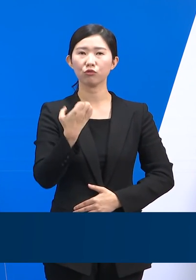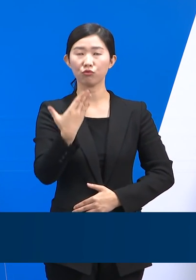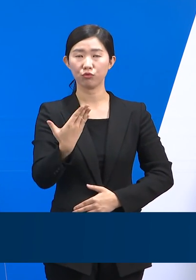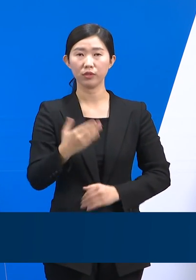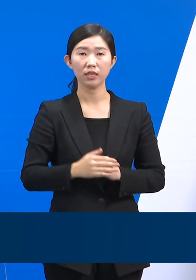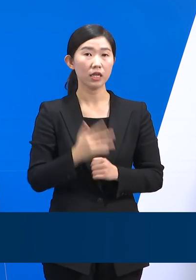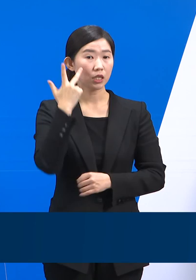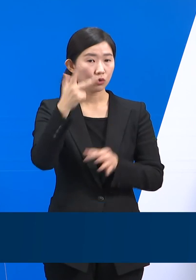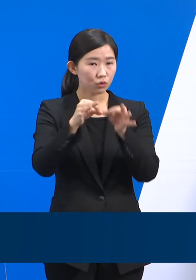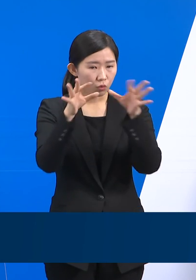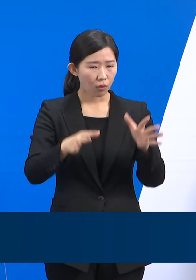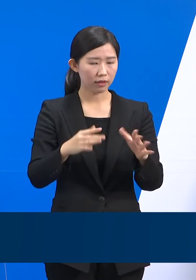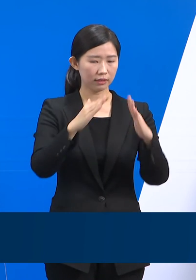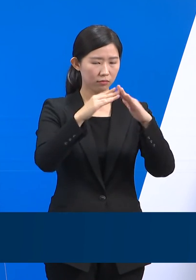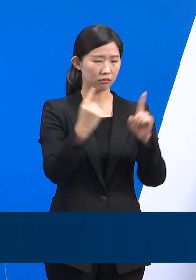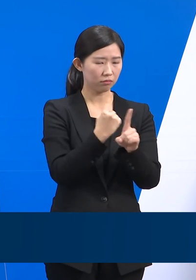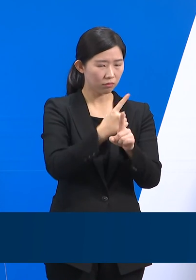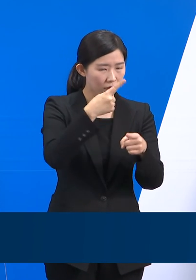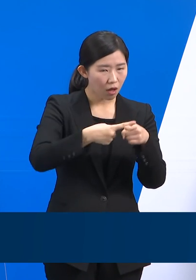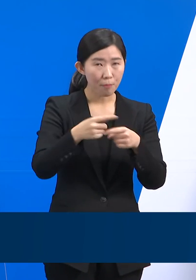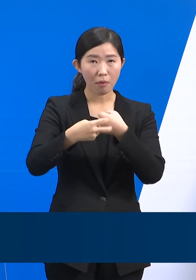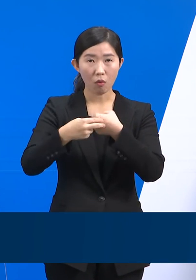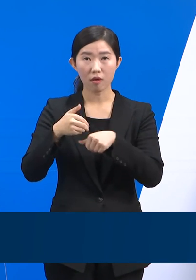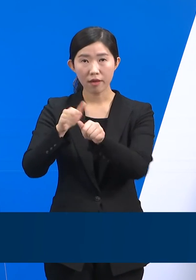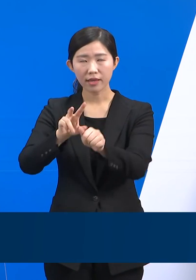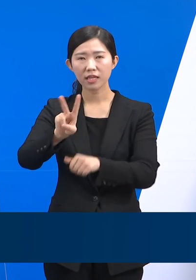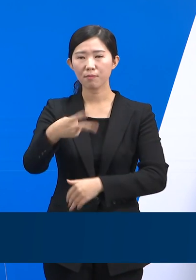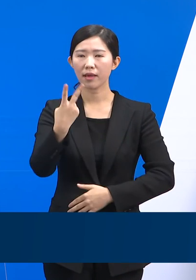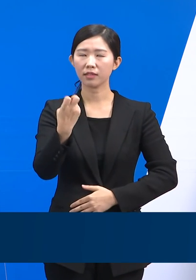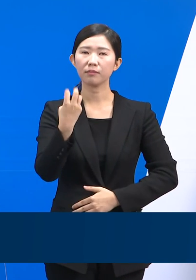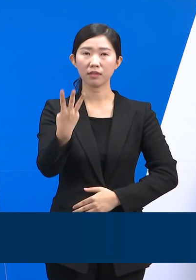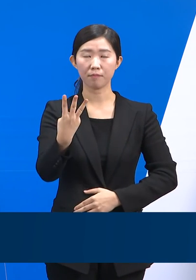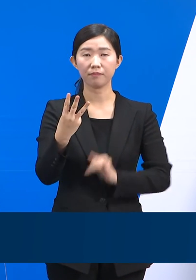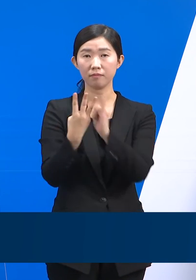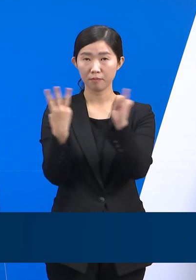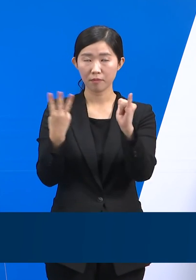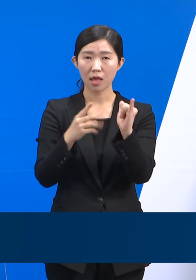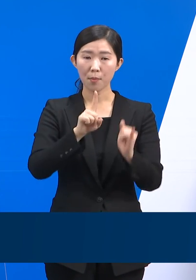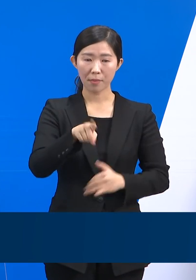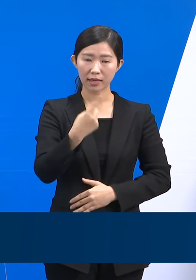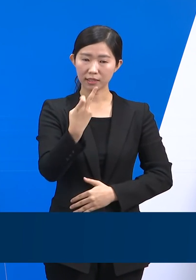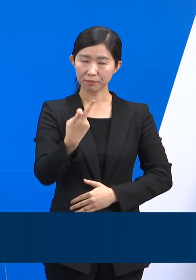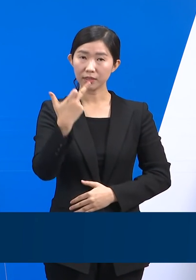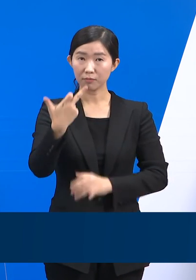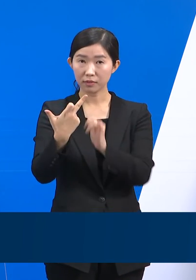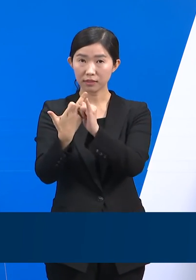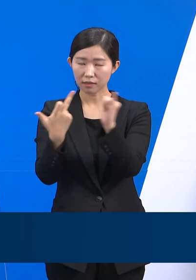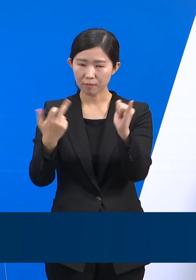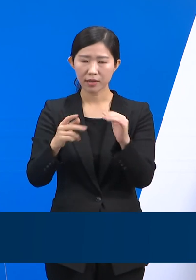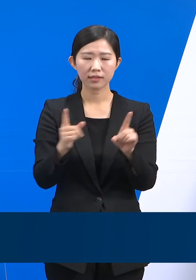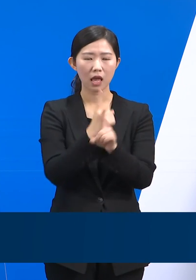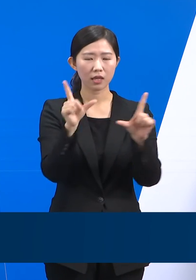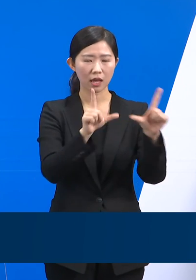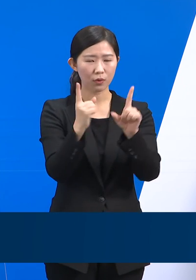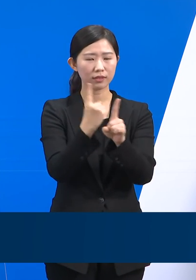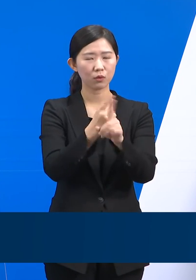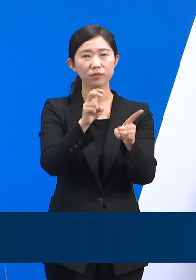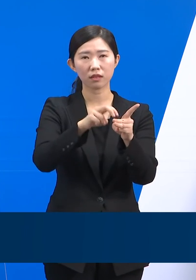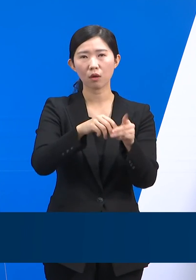동안 재택치료 중 병원으로 이송된 인원은 223명이며 117명은 생활치료센터로 이송, 5